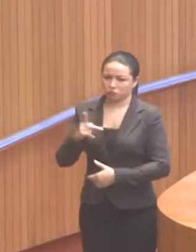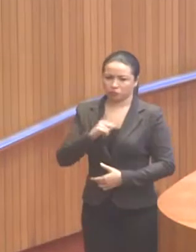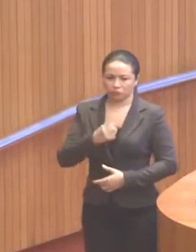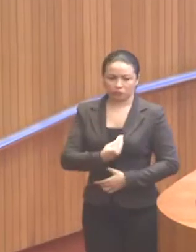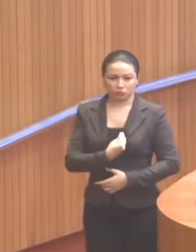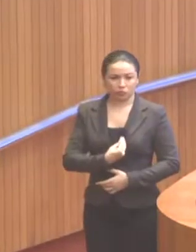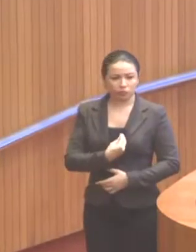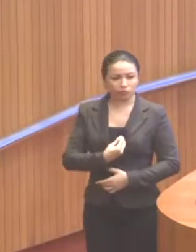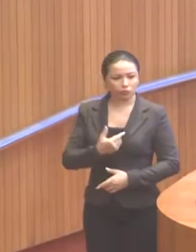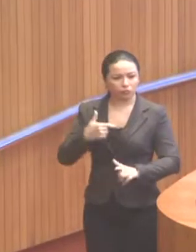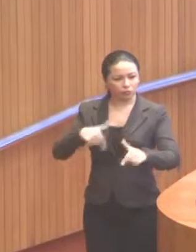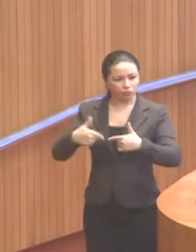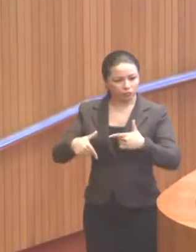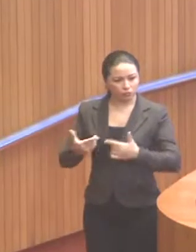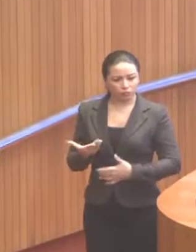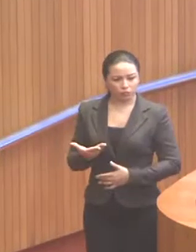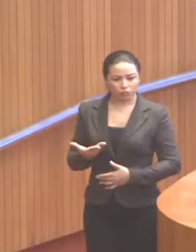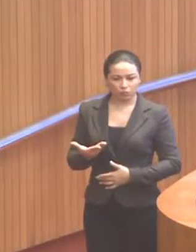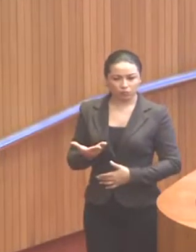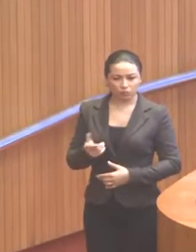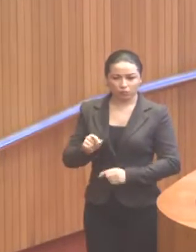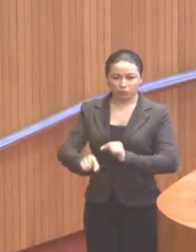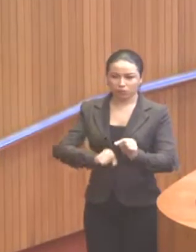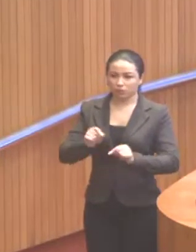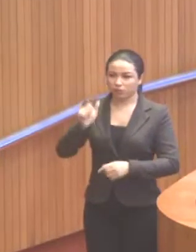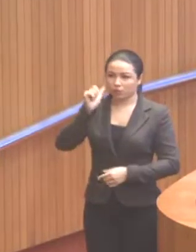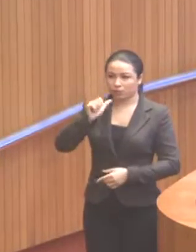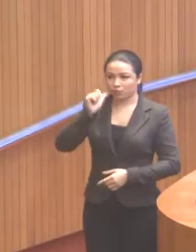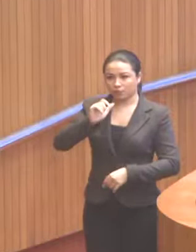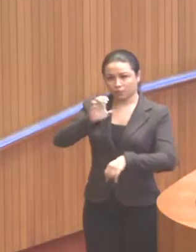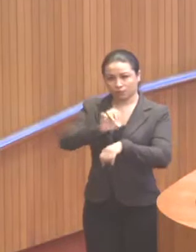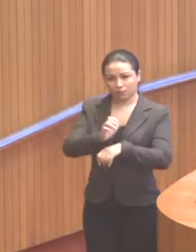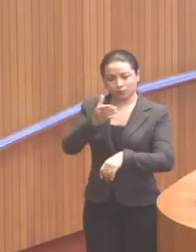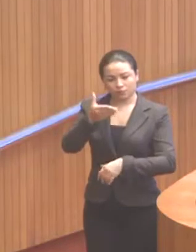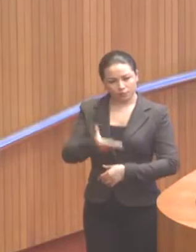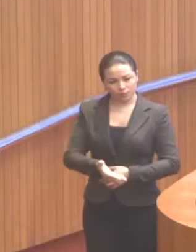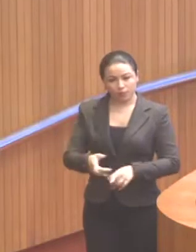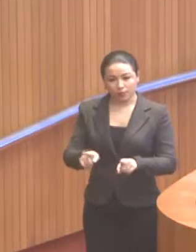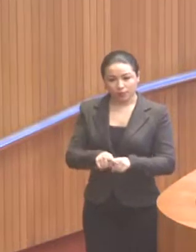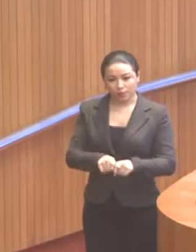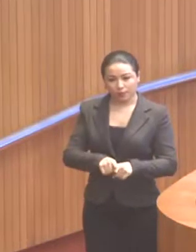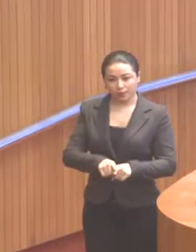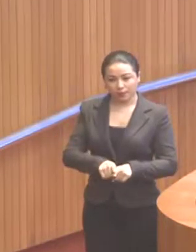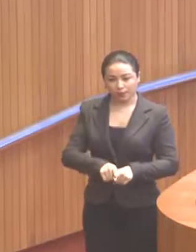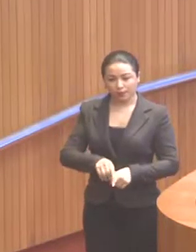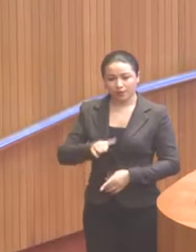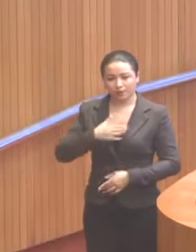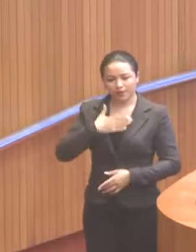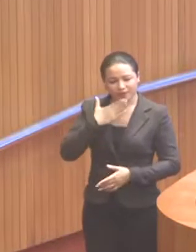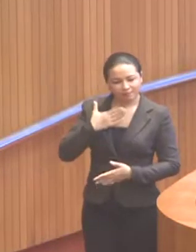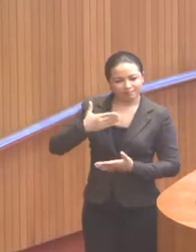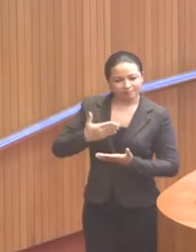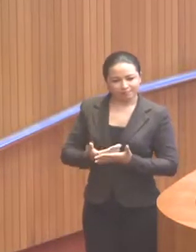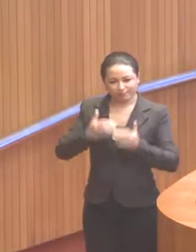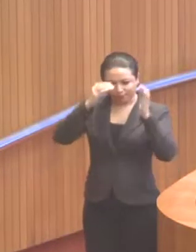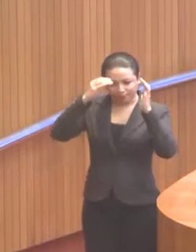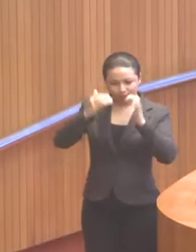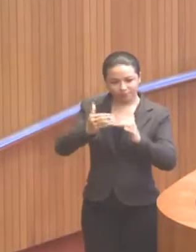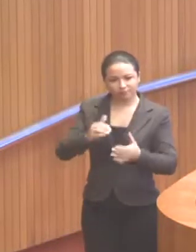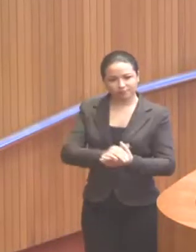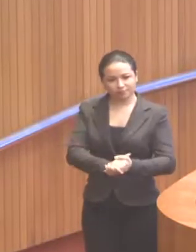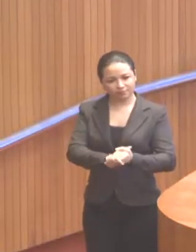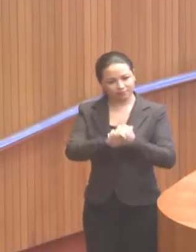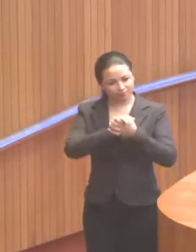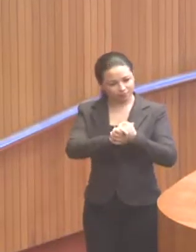fazendo uma atuação, para as mulheres do nosso Estado. Fica também a minha admiração, o meu respeito e os meus